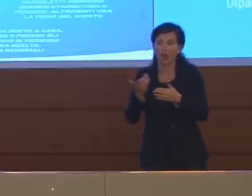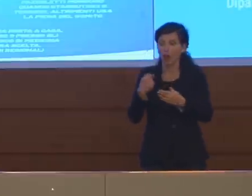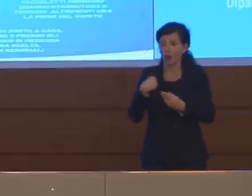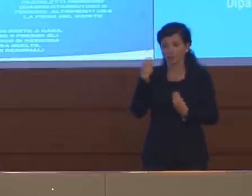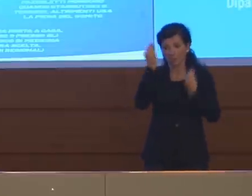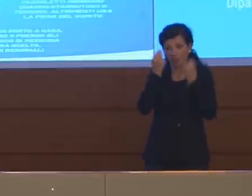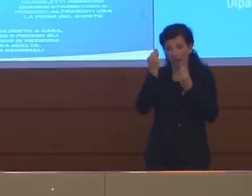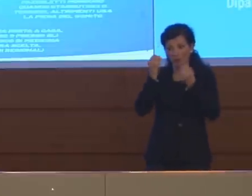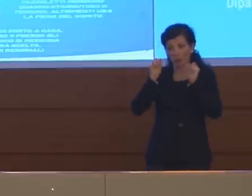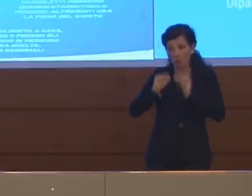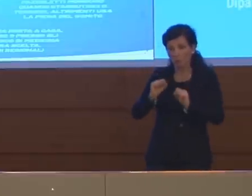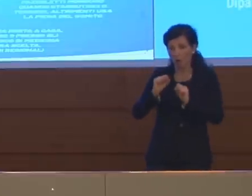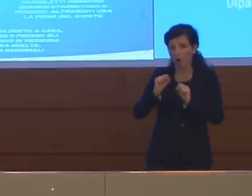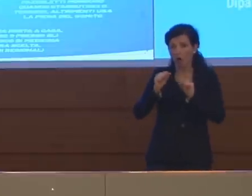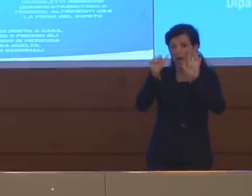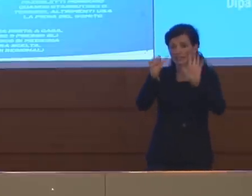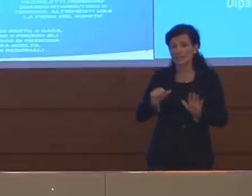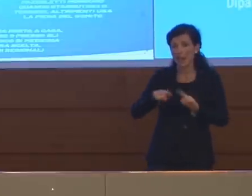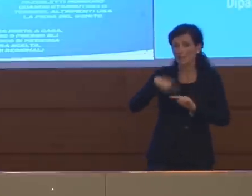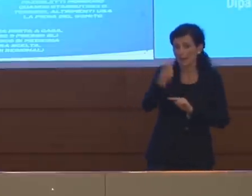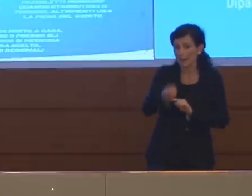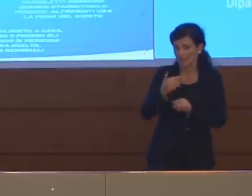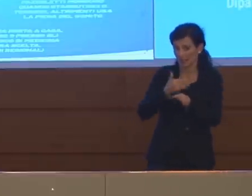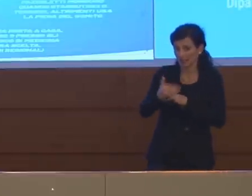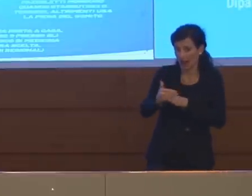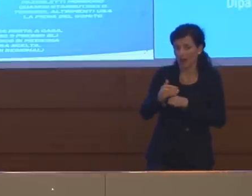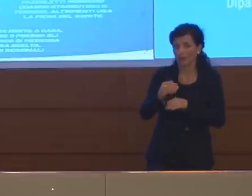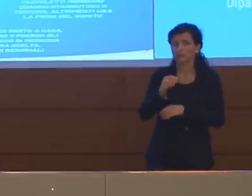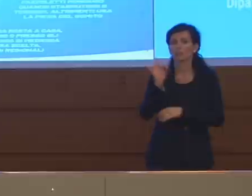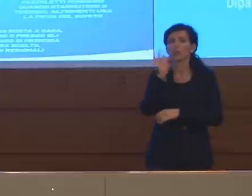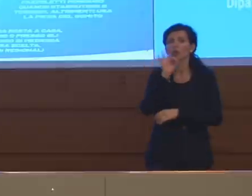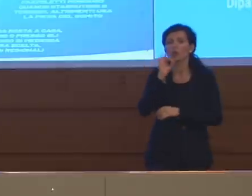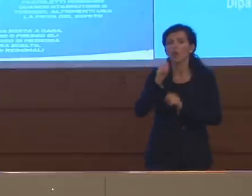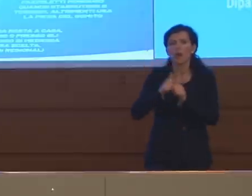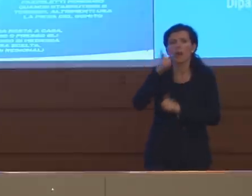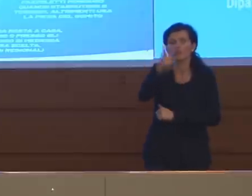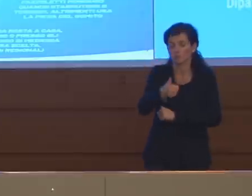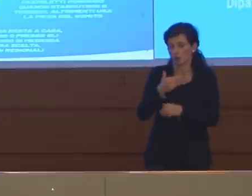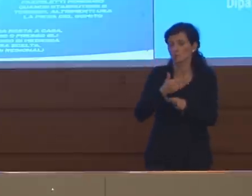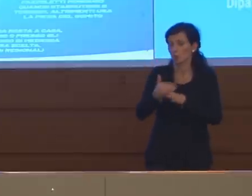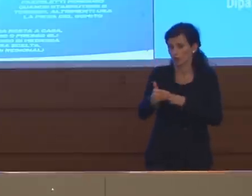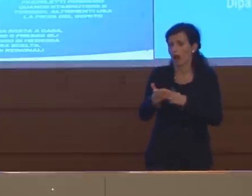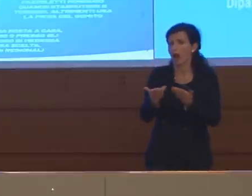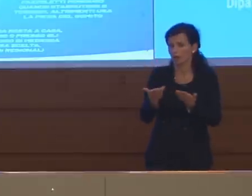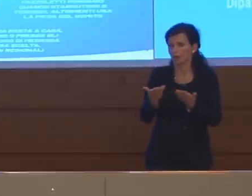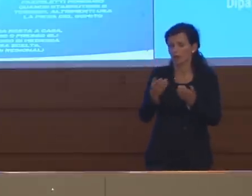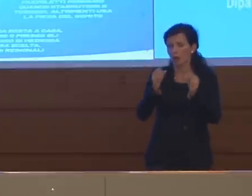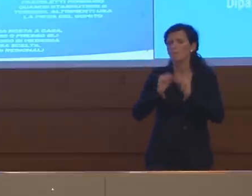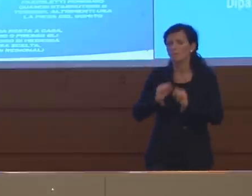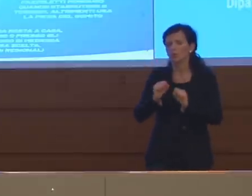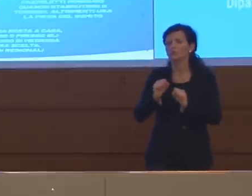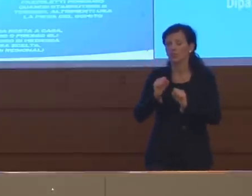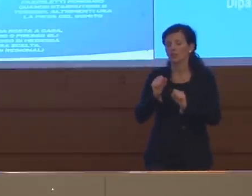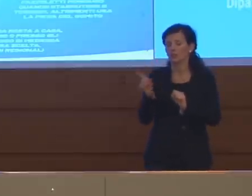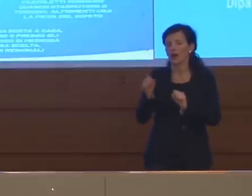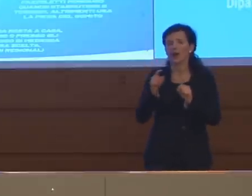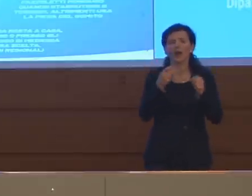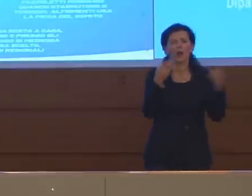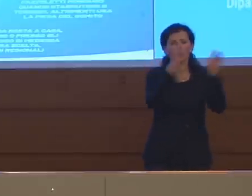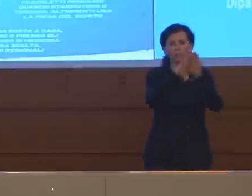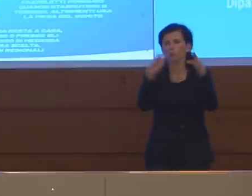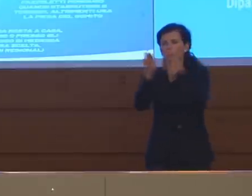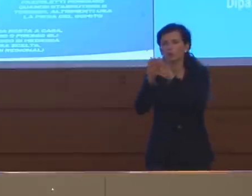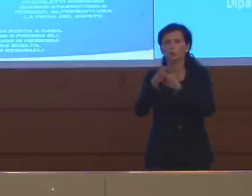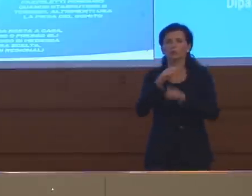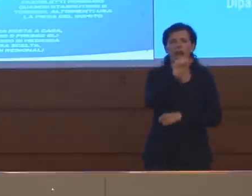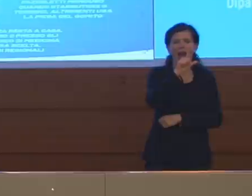tardi, fra sei mesi o un anno, per capire come realmente sono andate le cose, per esempio sulla mancata chiusura zona rossa di Alzano e